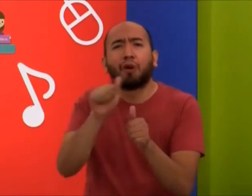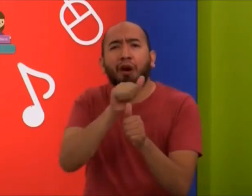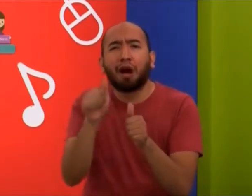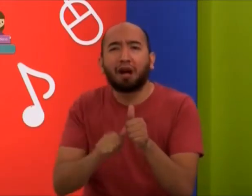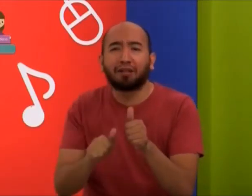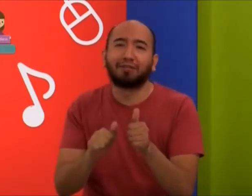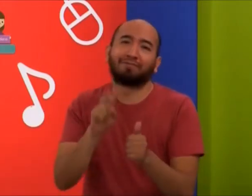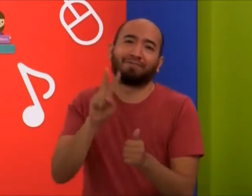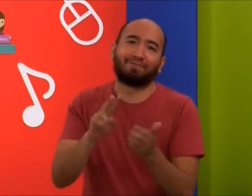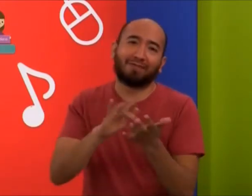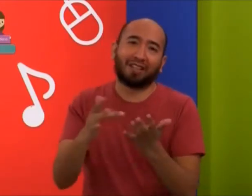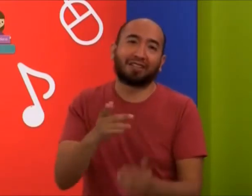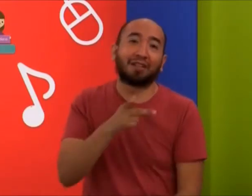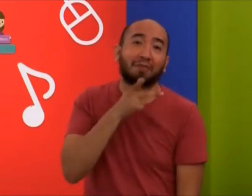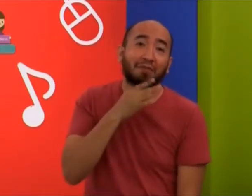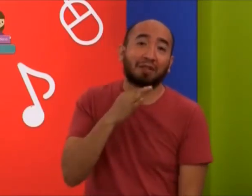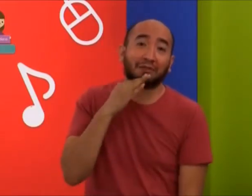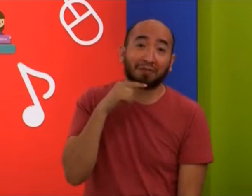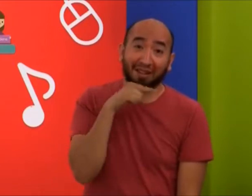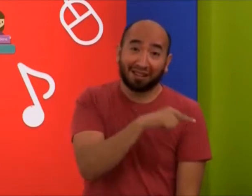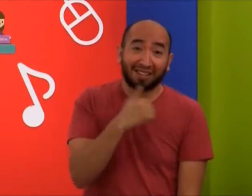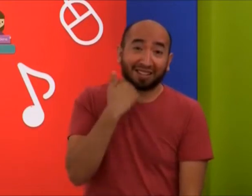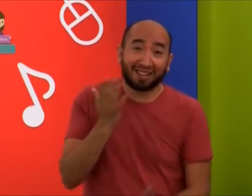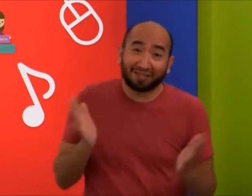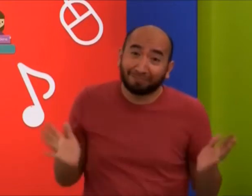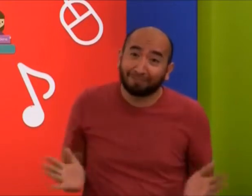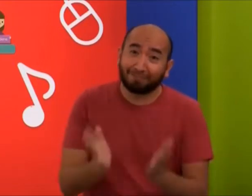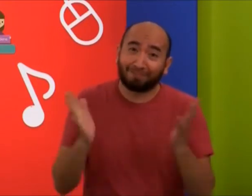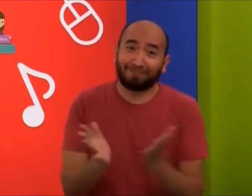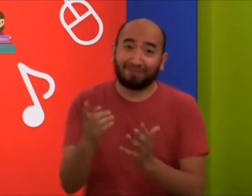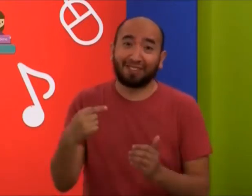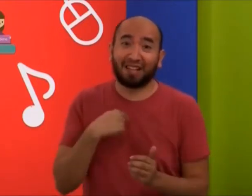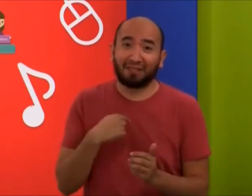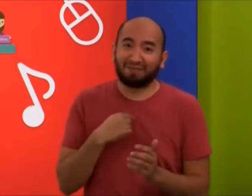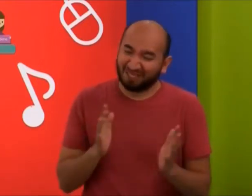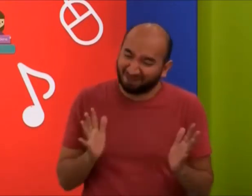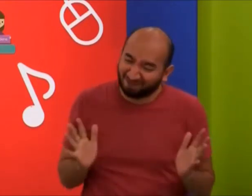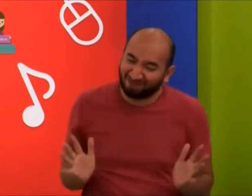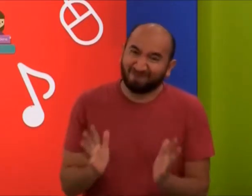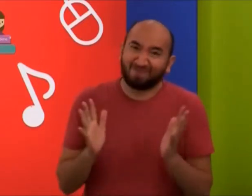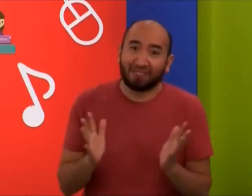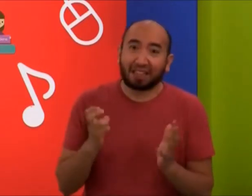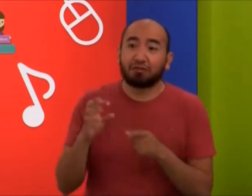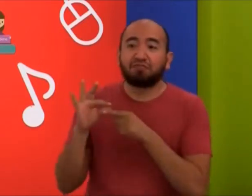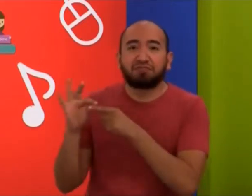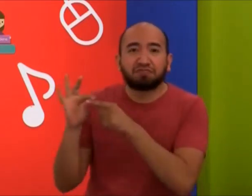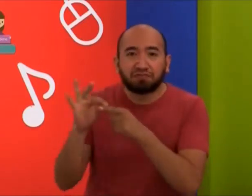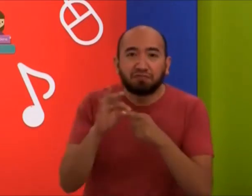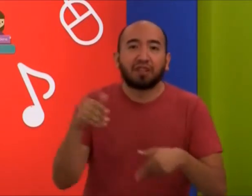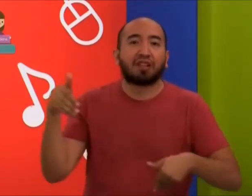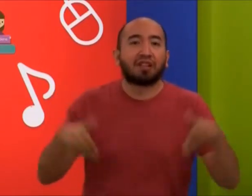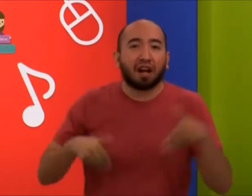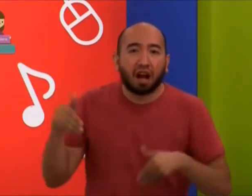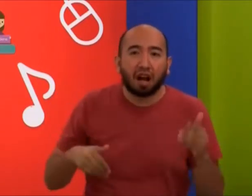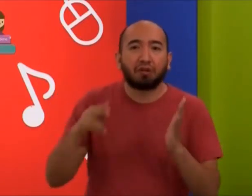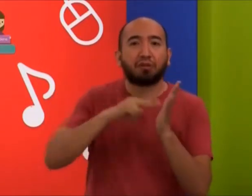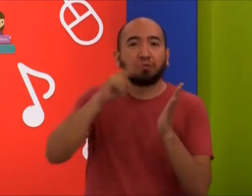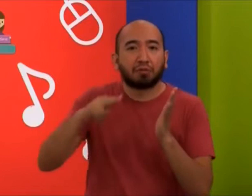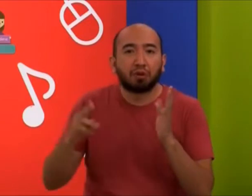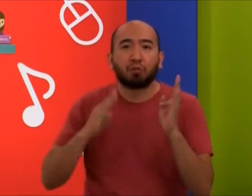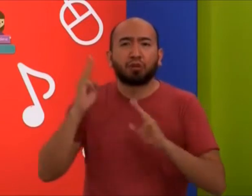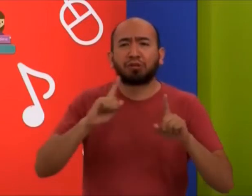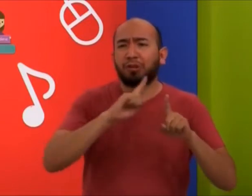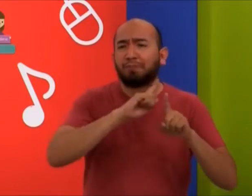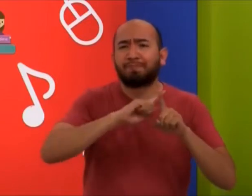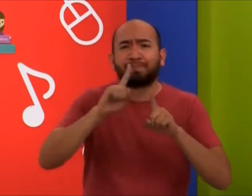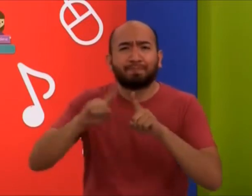Y pues, ¿cómo empecé a aprender artes? Pues gracias a que mis papás me impulsaron. Me impulsaron, me llevaron a diferentes